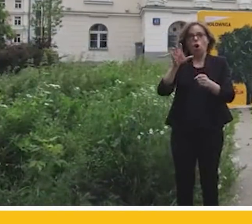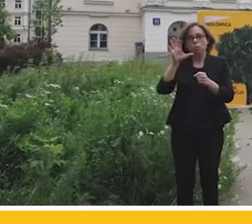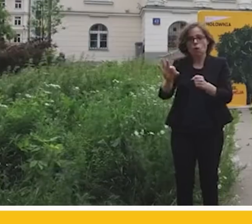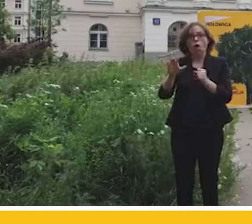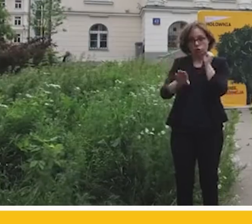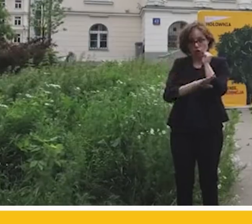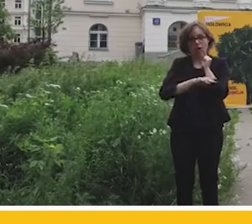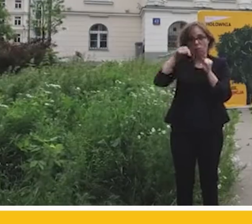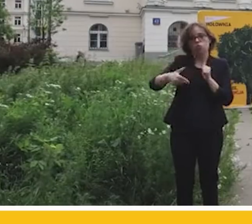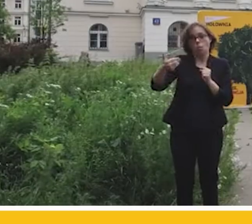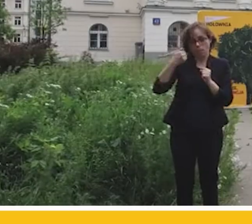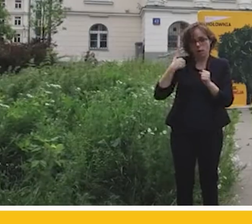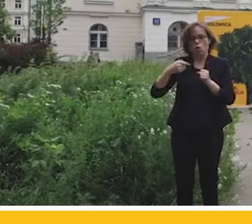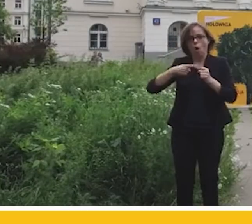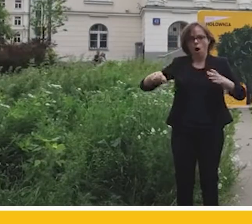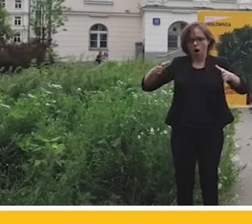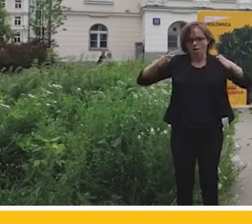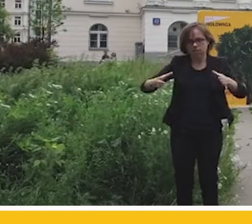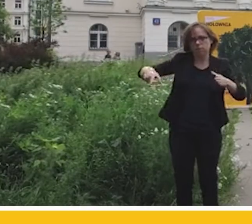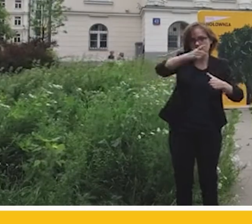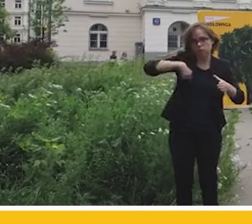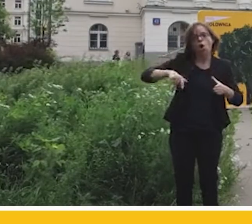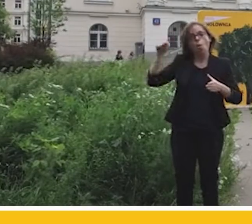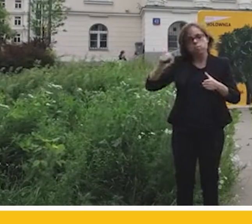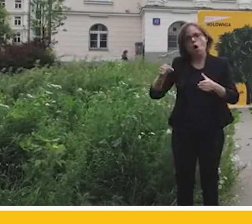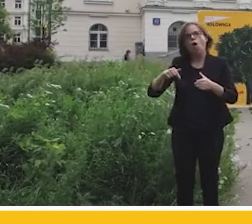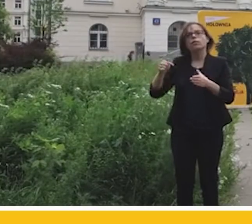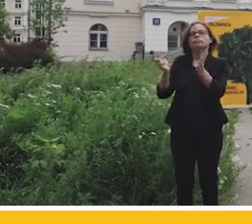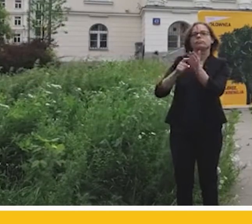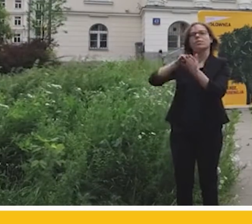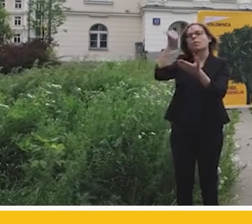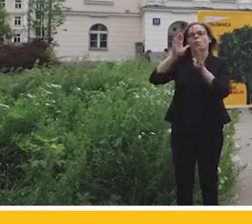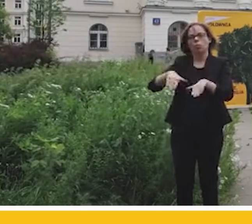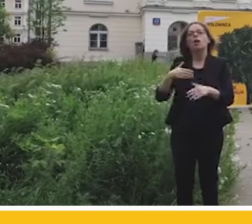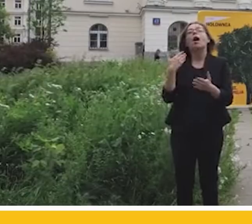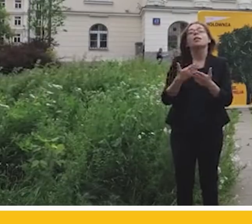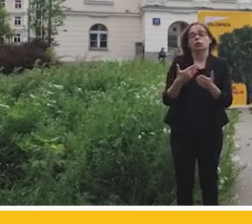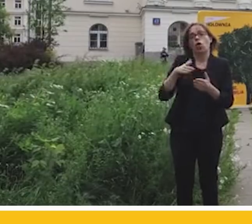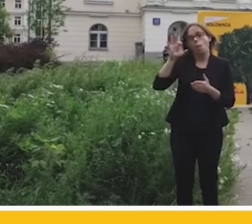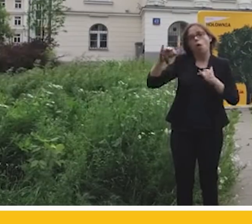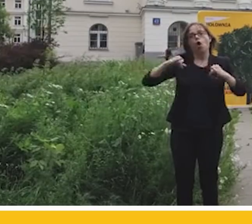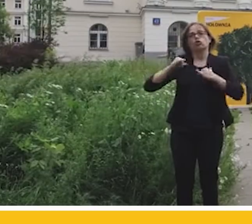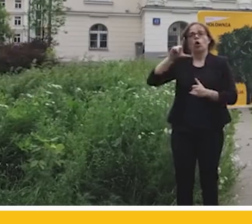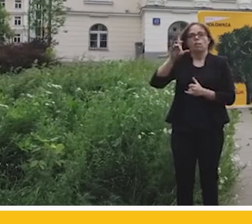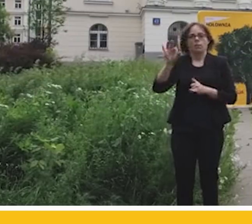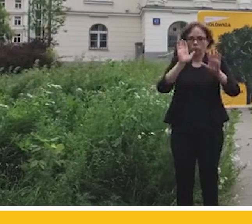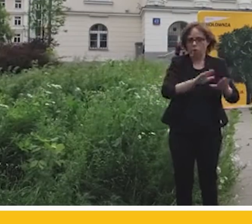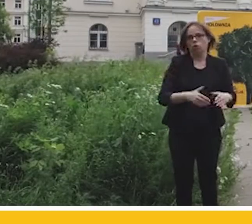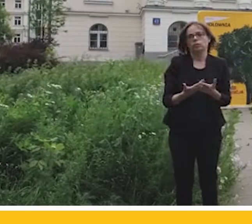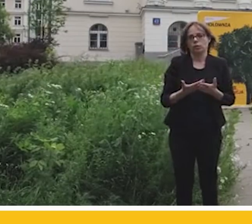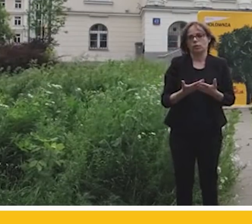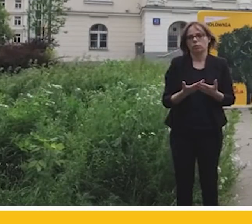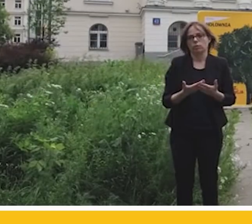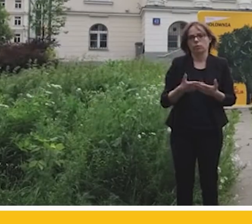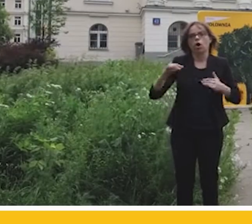wskazywał na to, że nie powinny być bez zezwoleń czyszczone. Dlaczego? Dlatego, że pozwolił na to rząd Prawa i Sprawiedliwości, który nagle